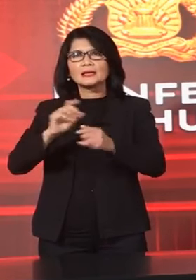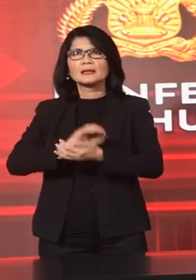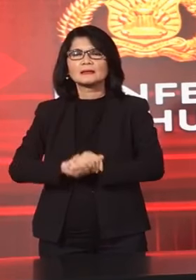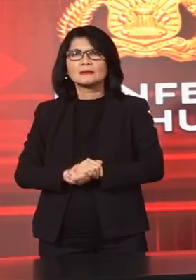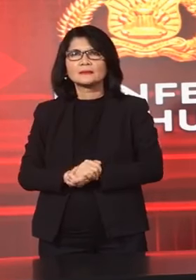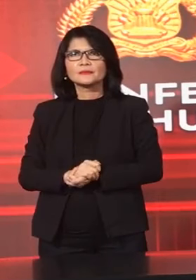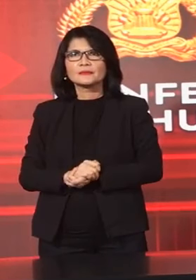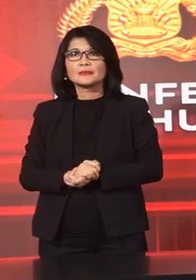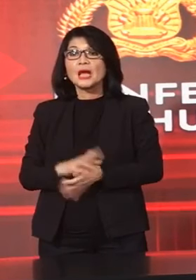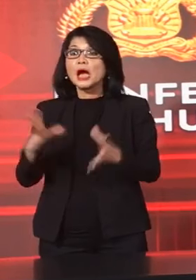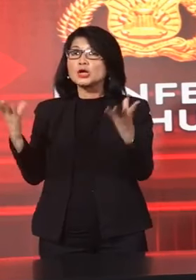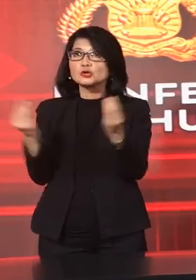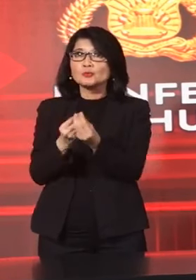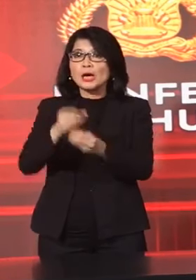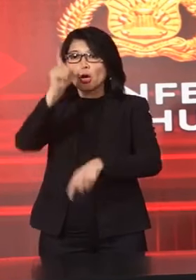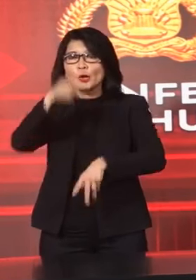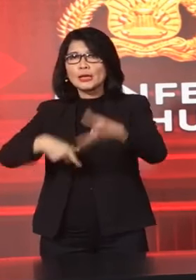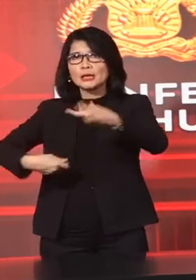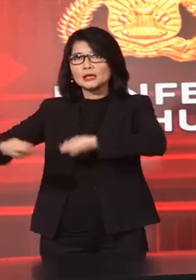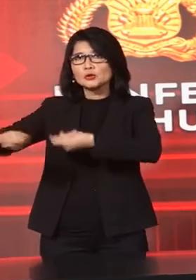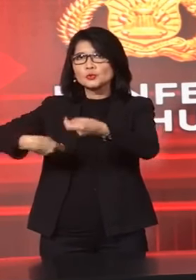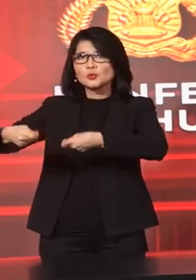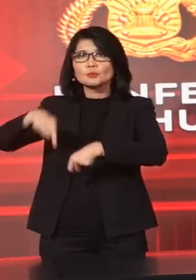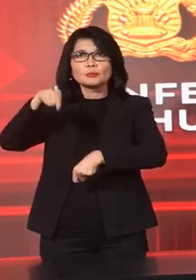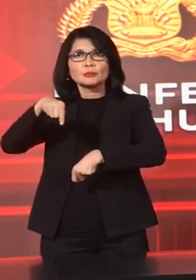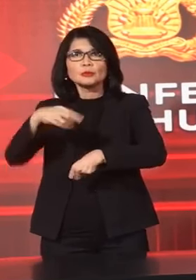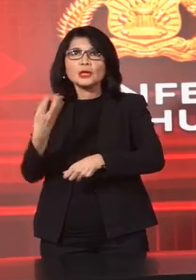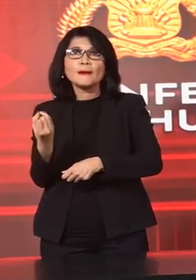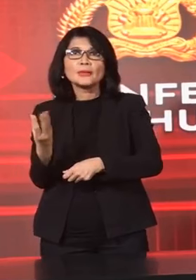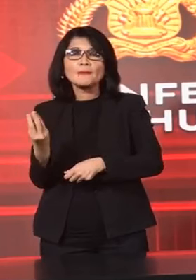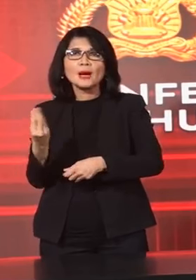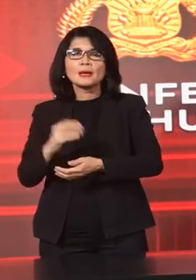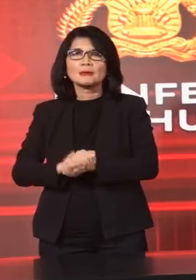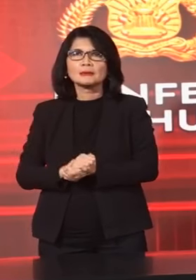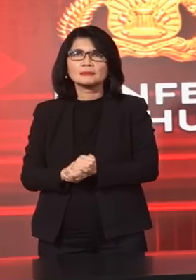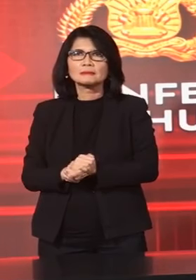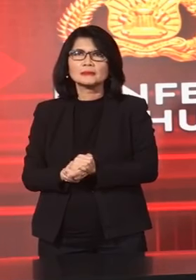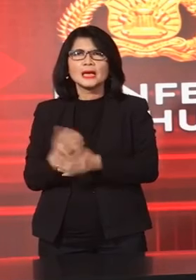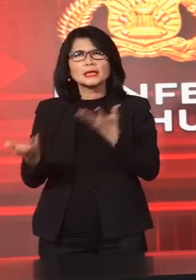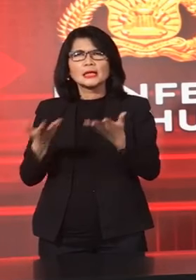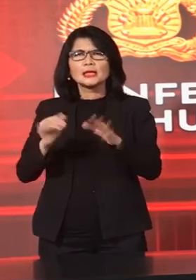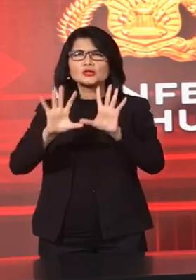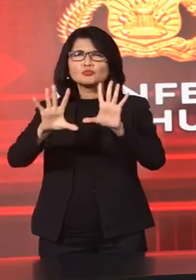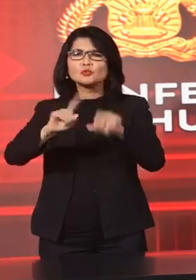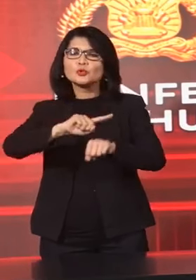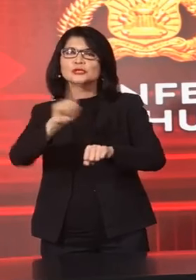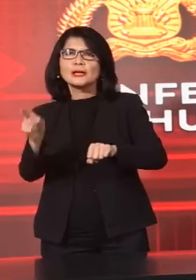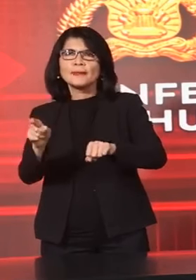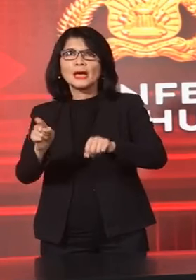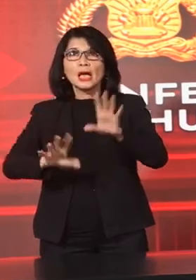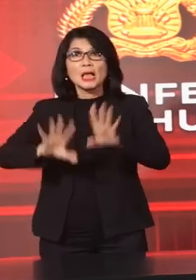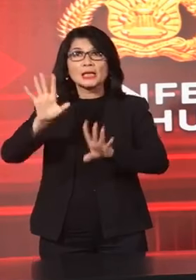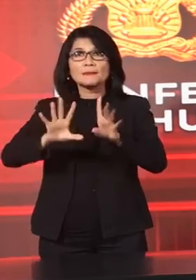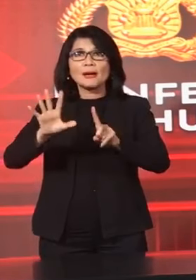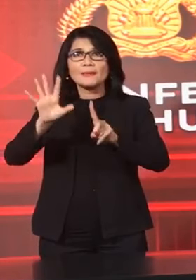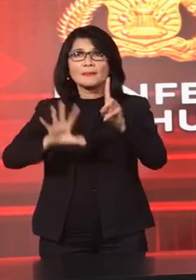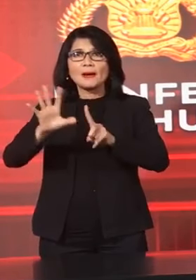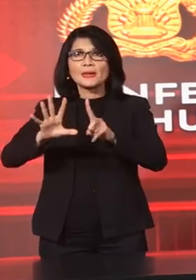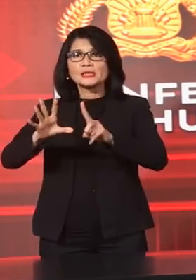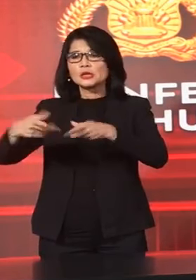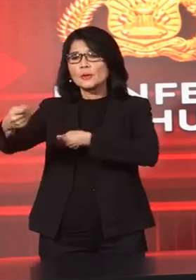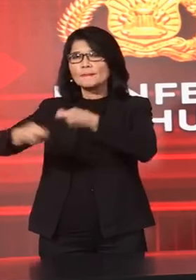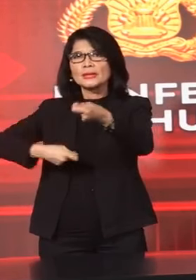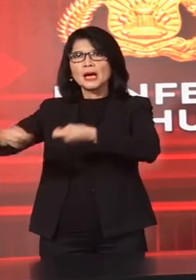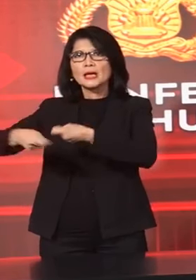Jumlah Pedagang Di Tempat Tersebut Antara 10 Sampai 15 Pedagang